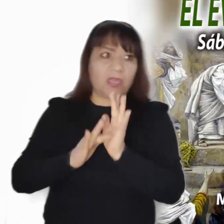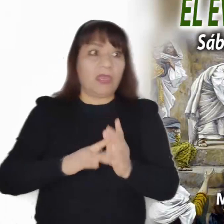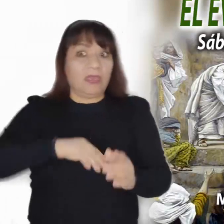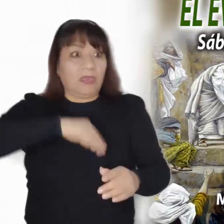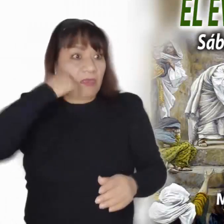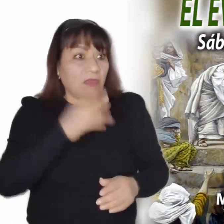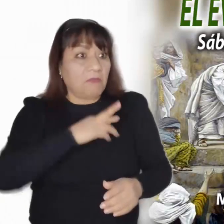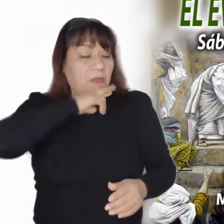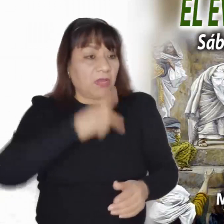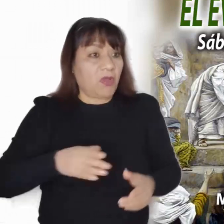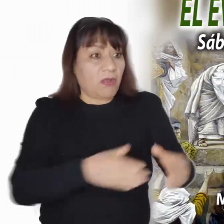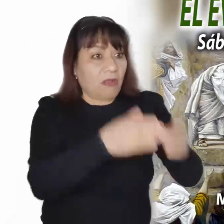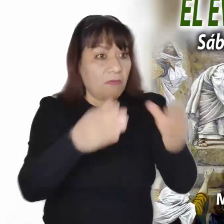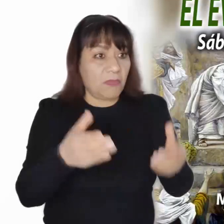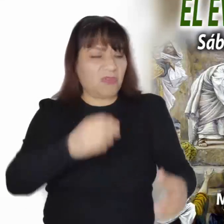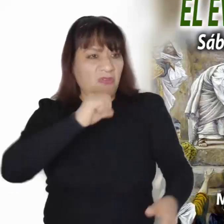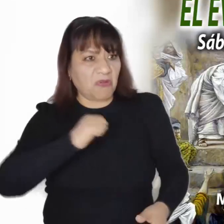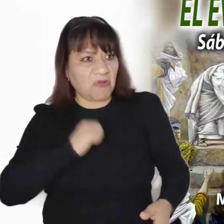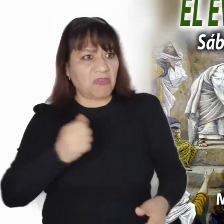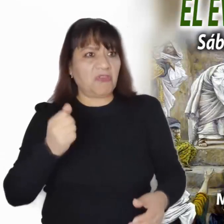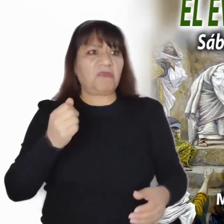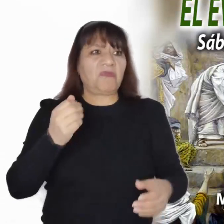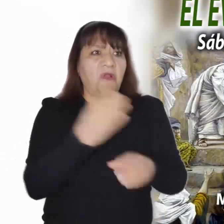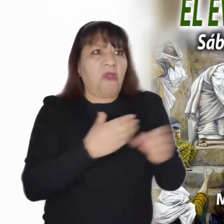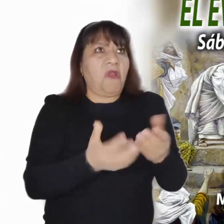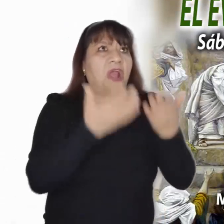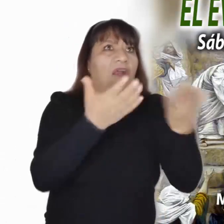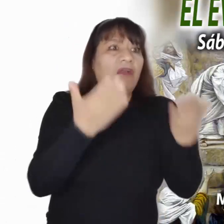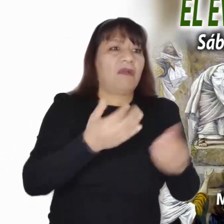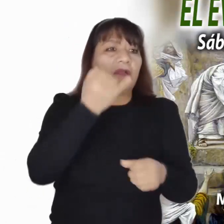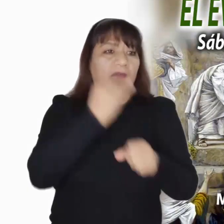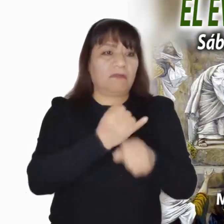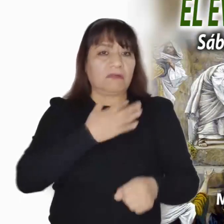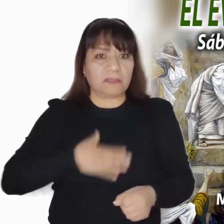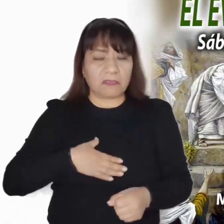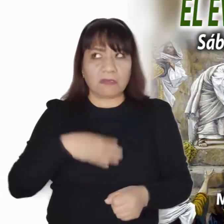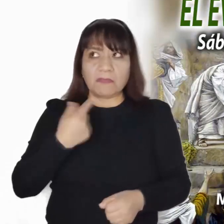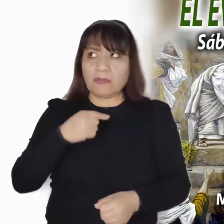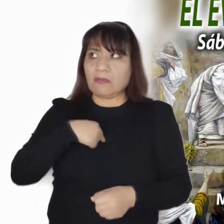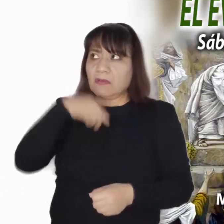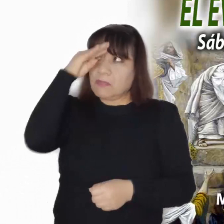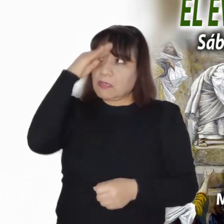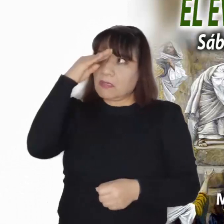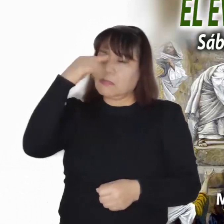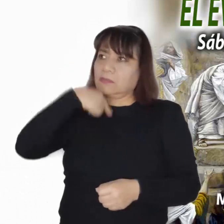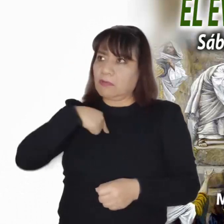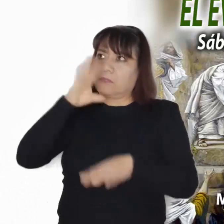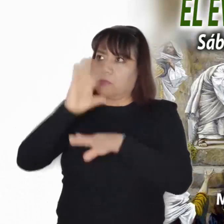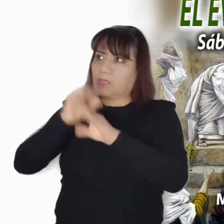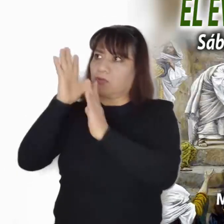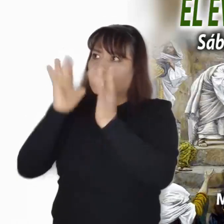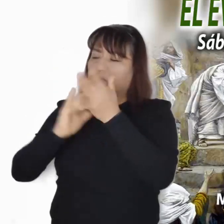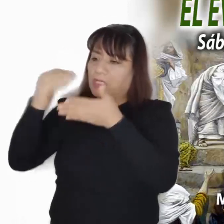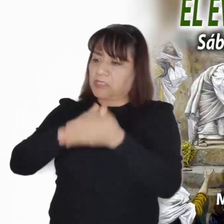egoísmo, de materialismo y de injusticia. ¿Y nosotros lo dejamos entrar en nuestra casa?